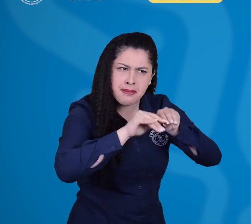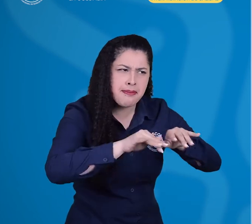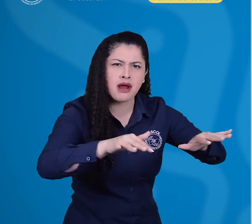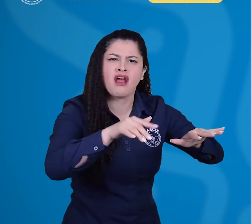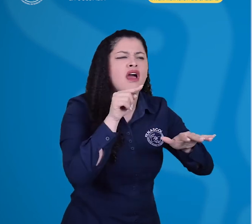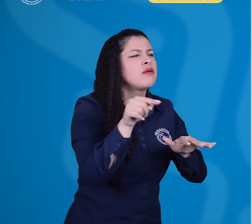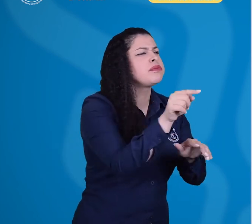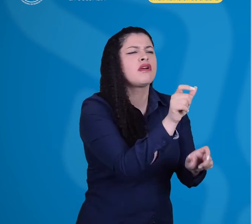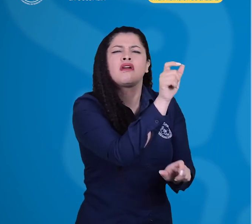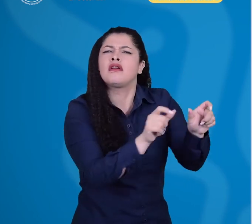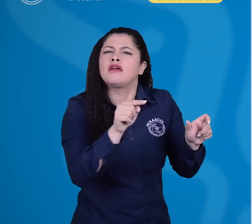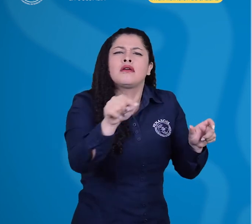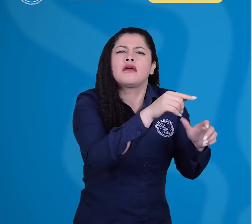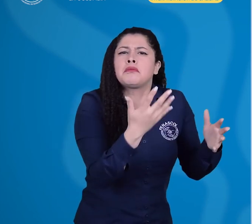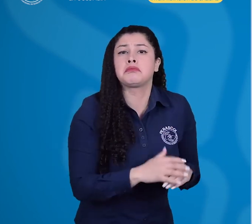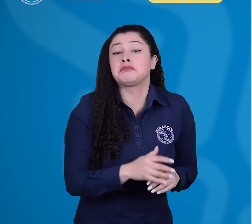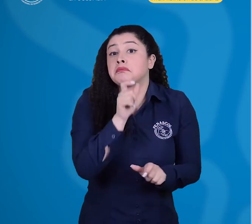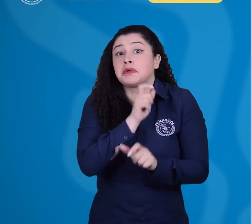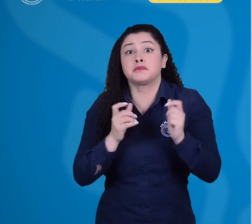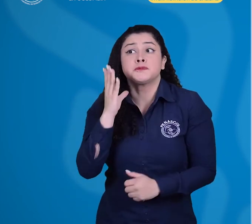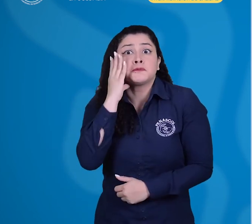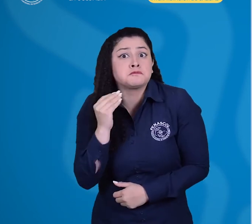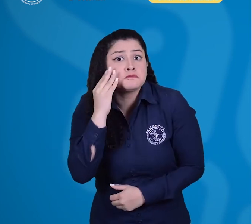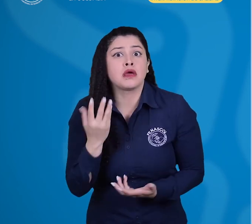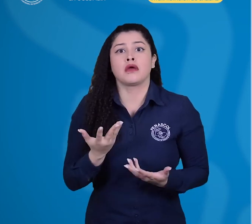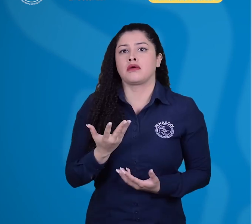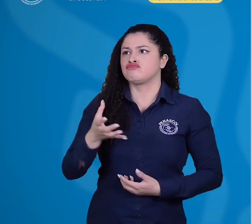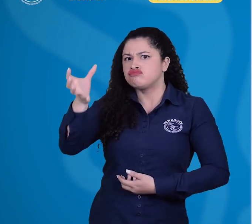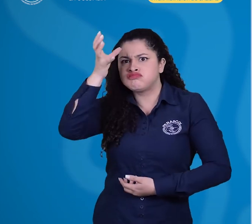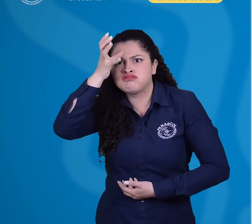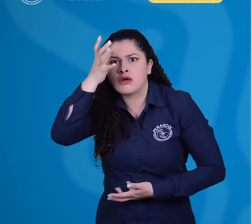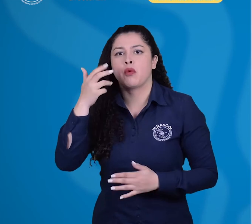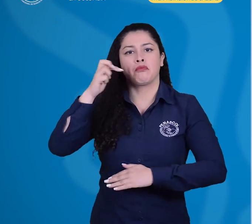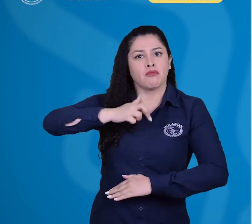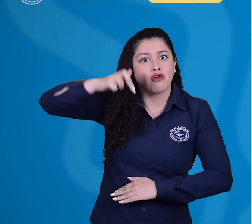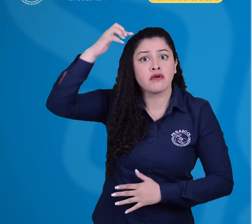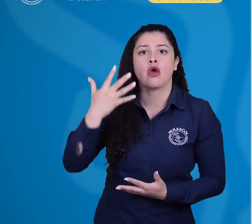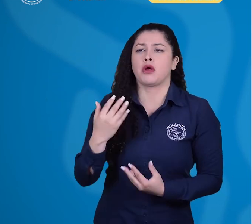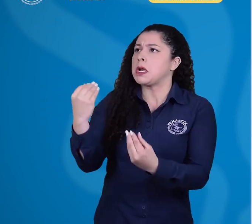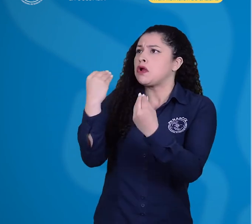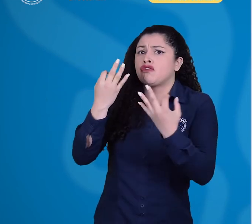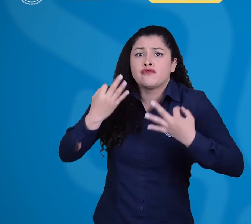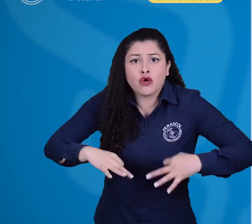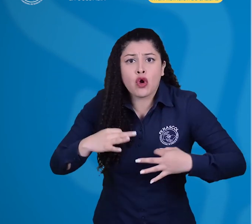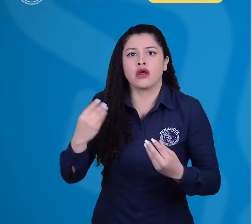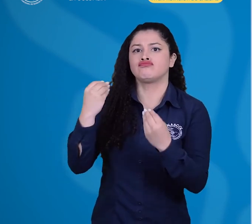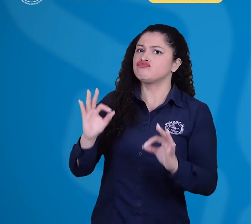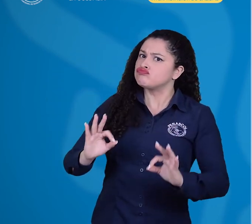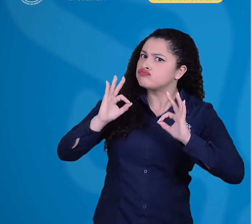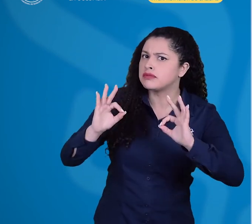ético de todo el colectivo en la prestación del servicio, sin importar si la formación es empírica